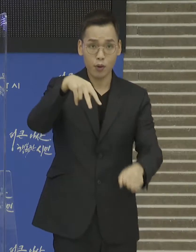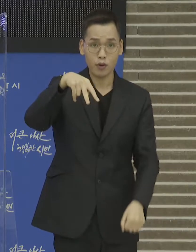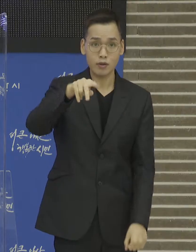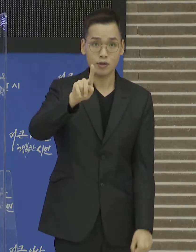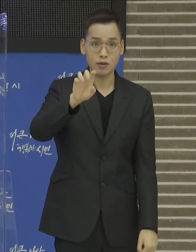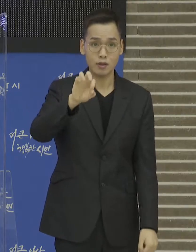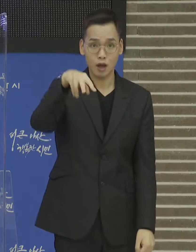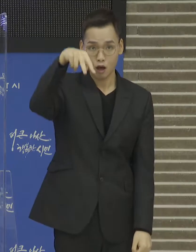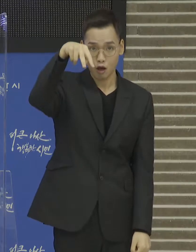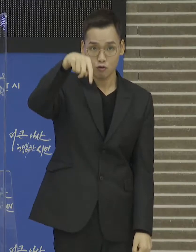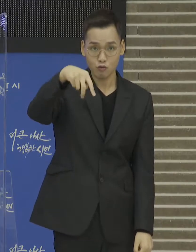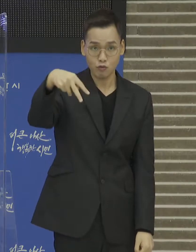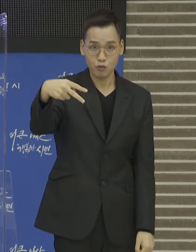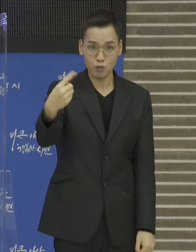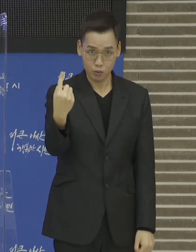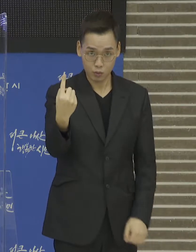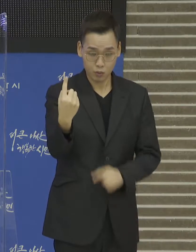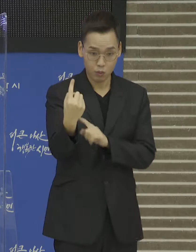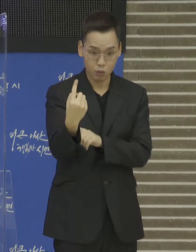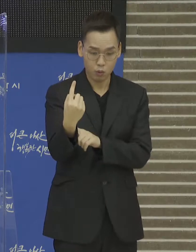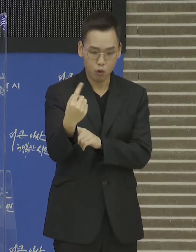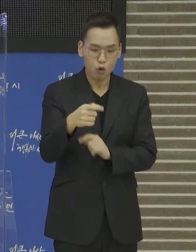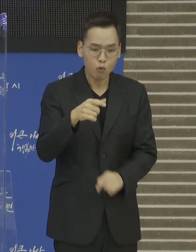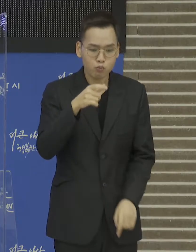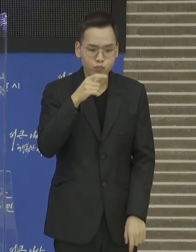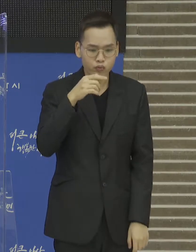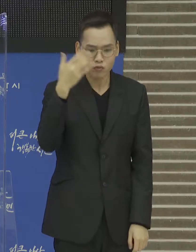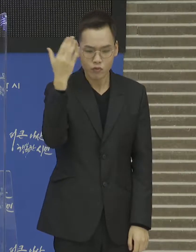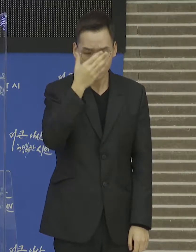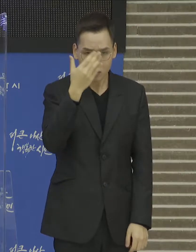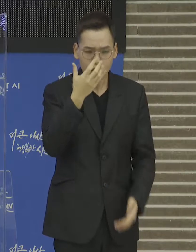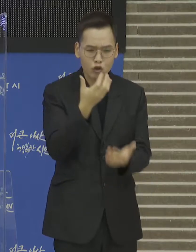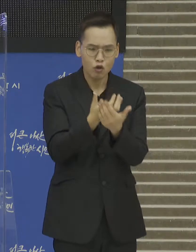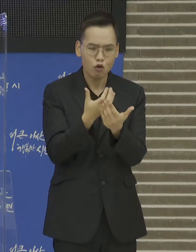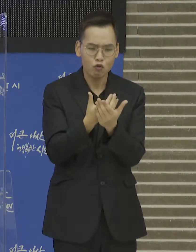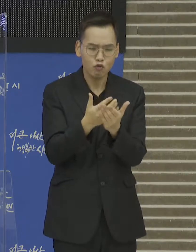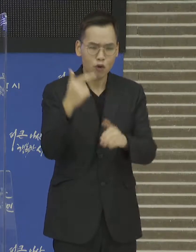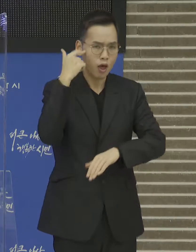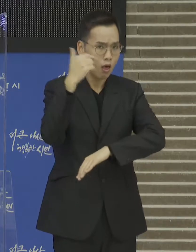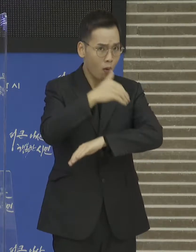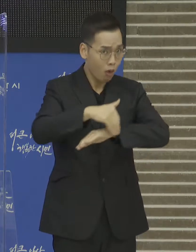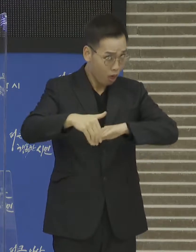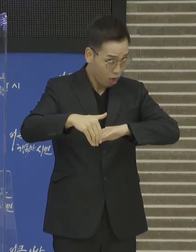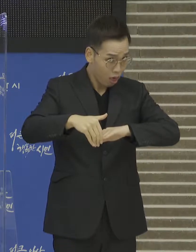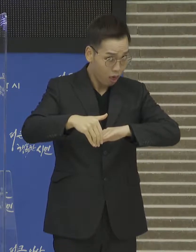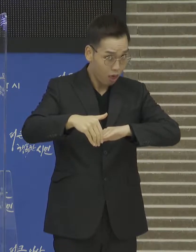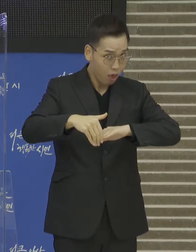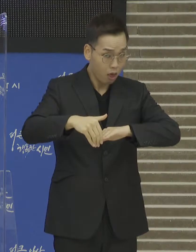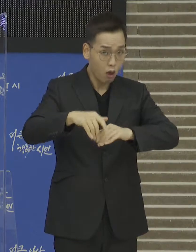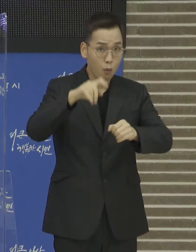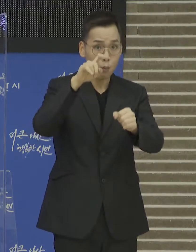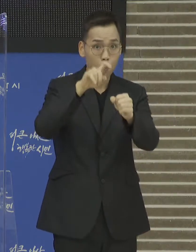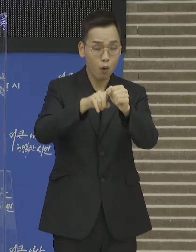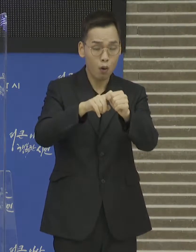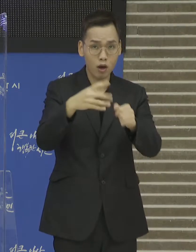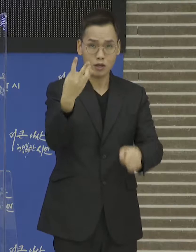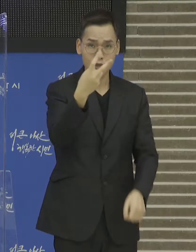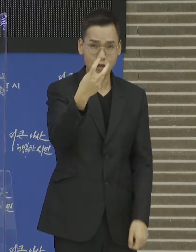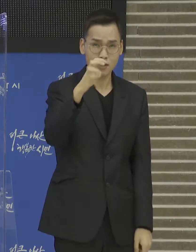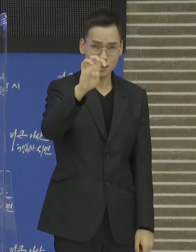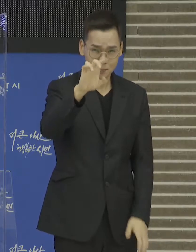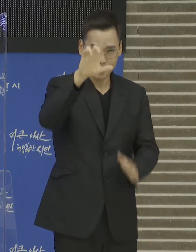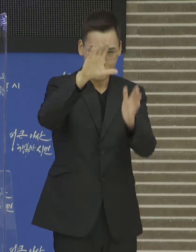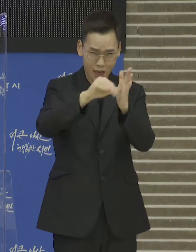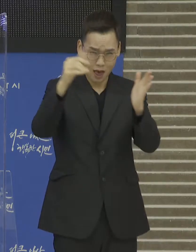중 첫 번째 아산시 수도정비 기본계획수리입니다. 군계획의 도표는 2040년이고